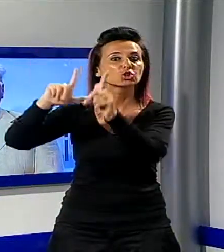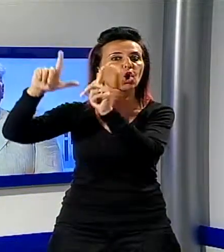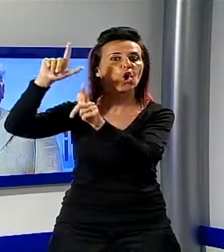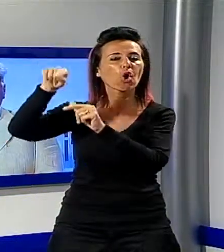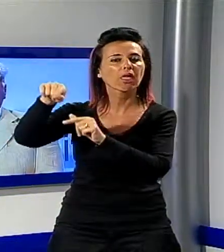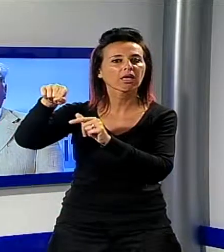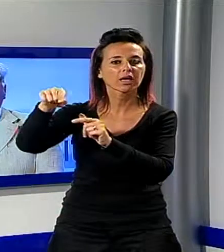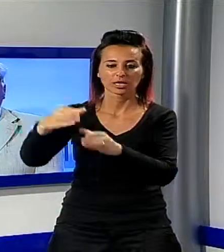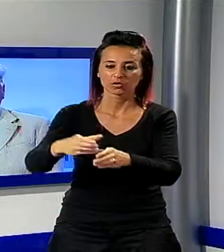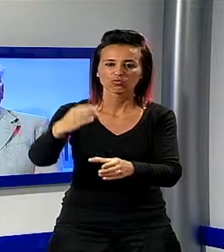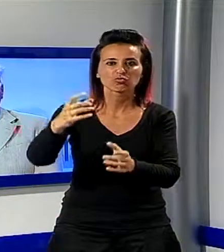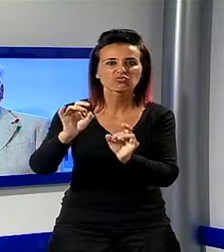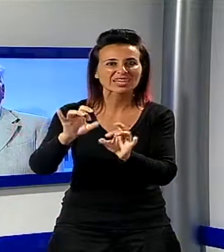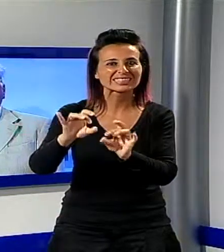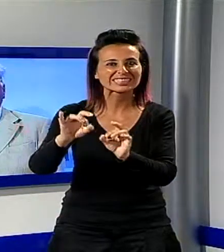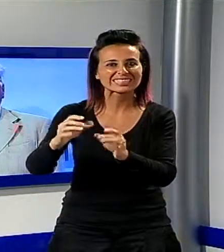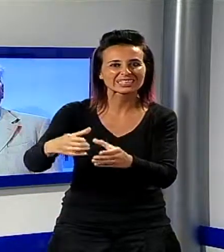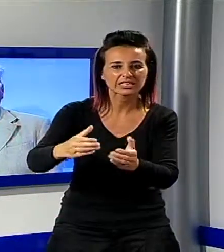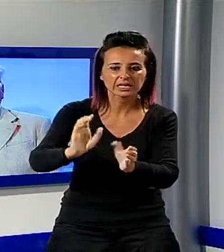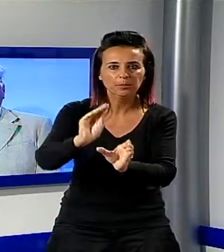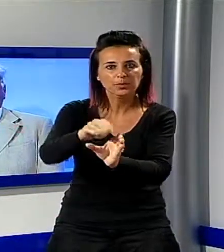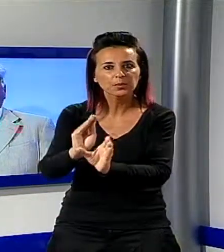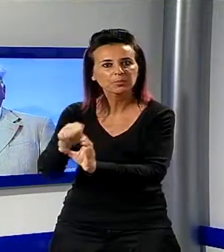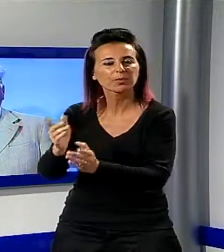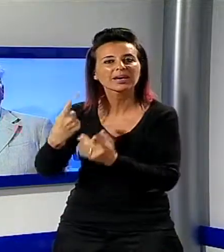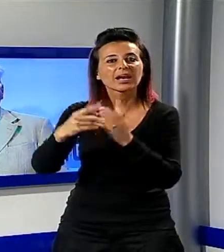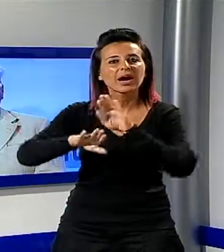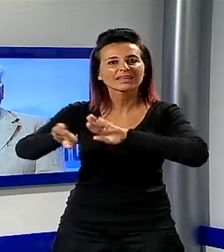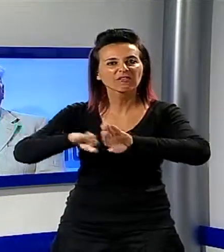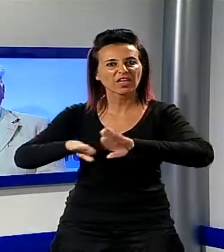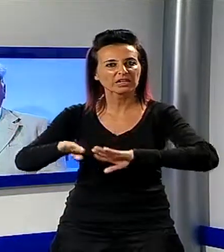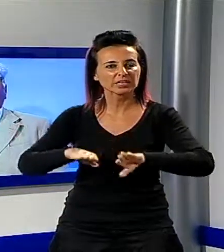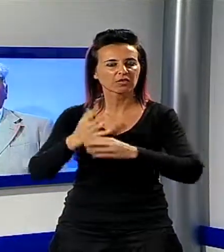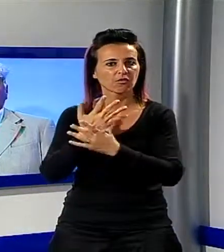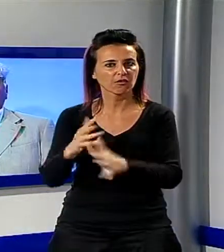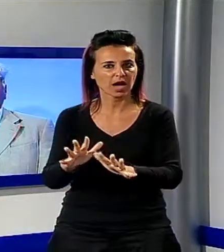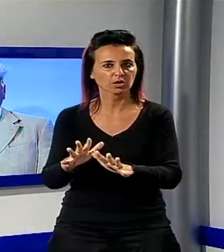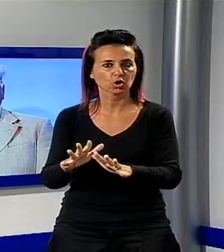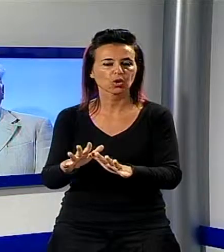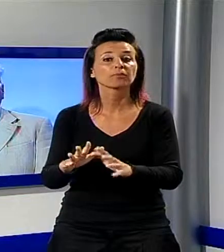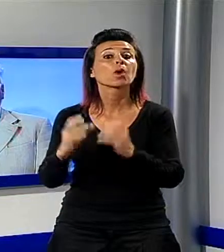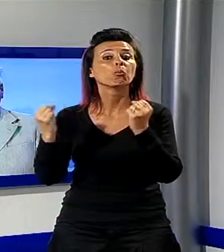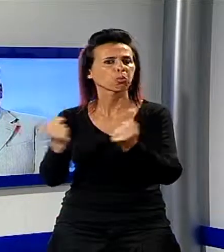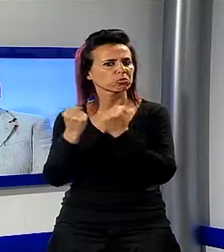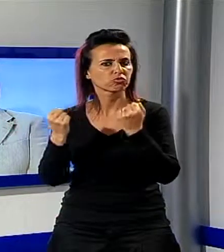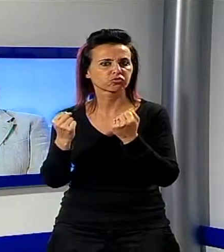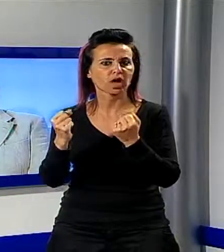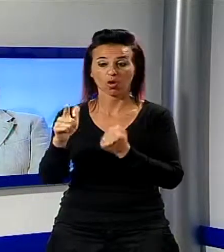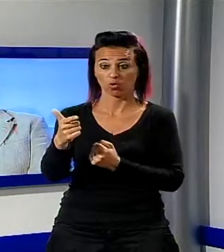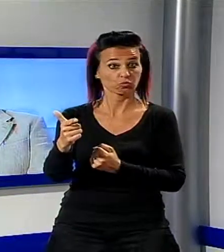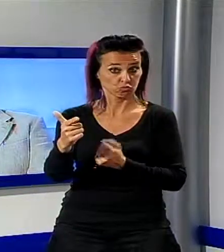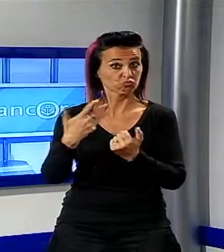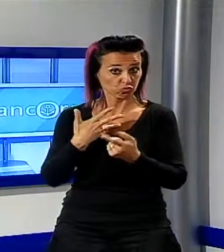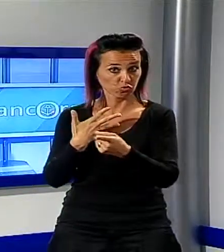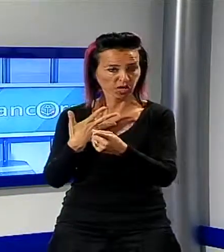ovviamente e panchine e molti alberi. Ecco non manca la pubblicità mancano i motori. città umana